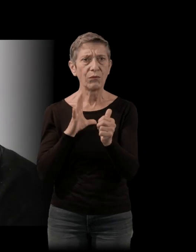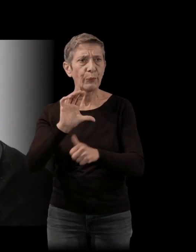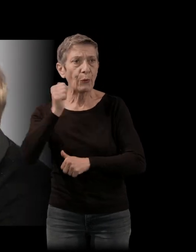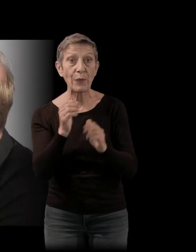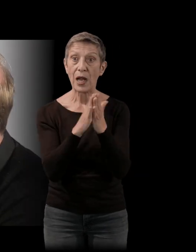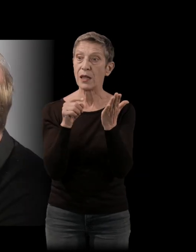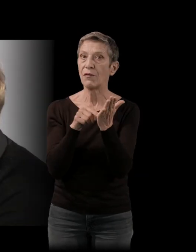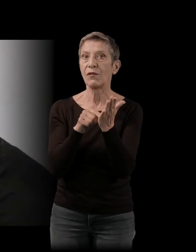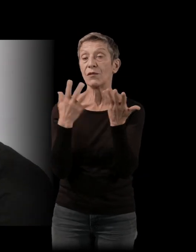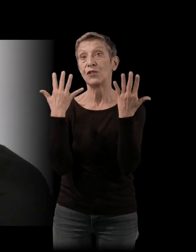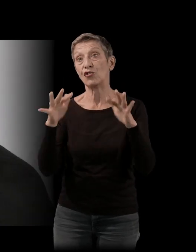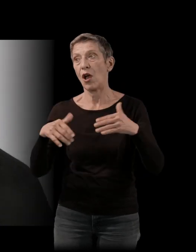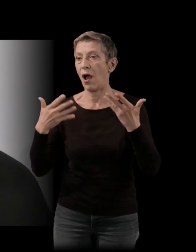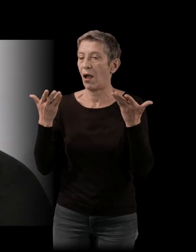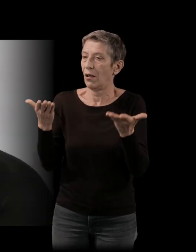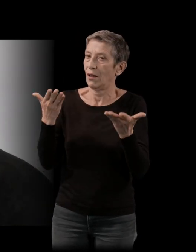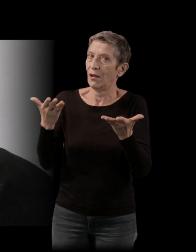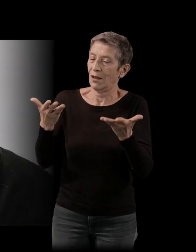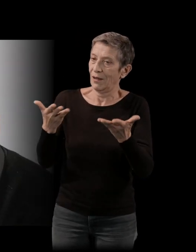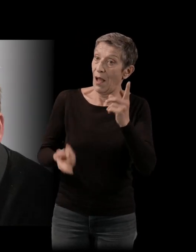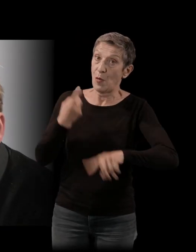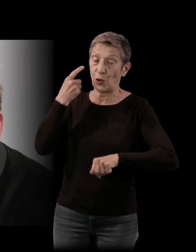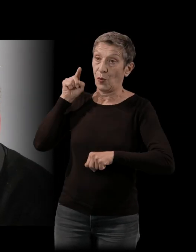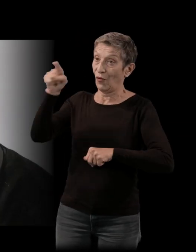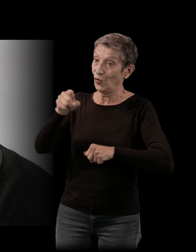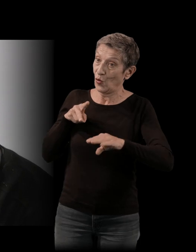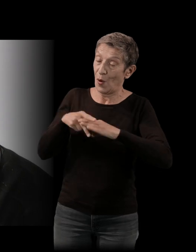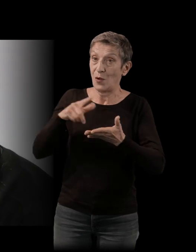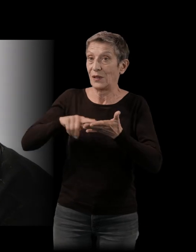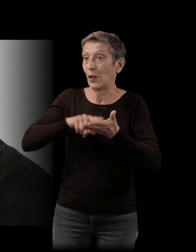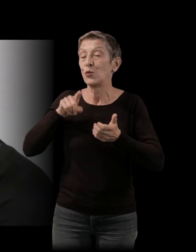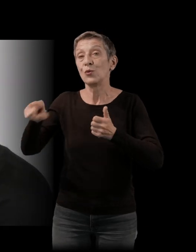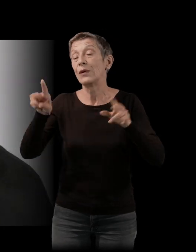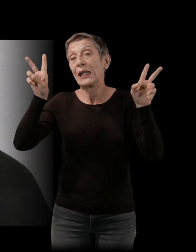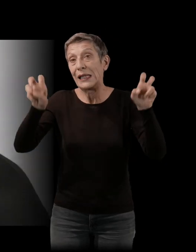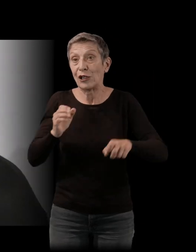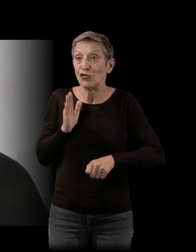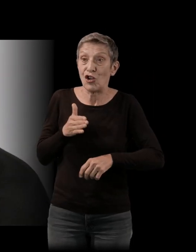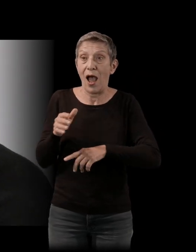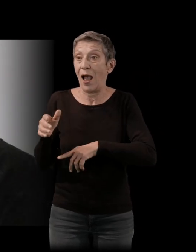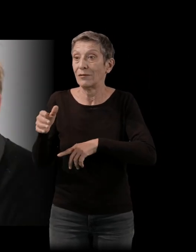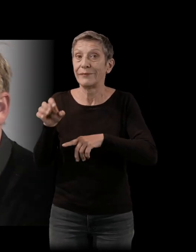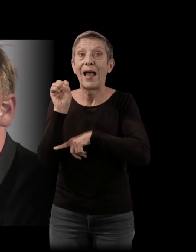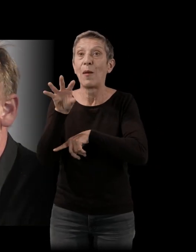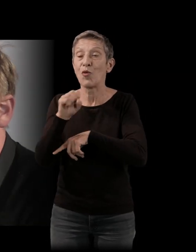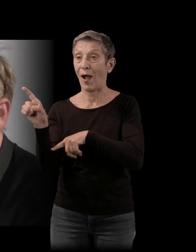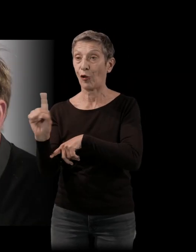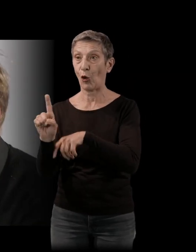your entry in literature, which is titled Là où les chiens aboient par la queue. was already in Liana Levy, which had really